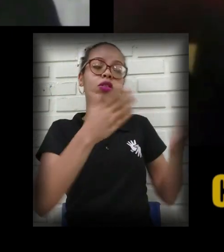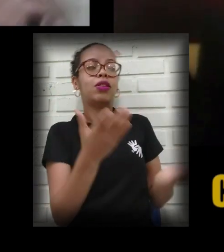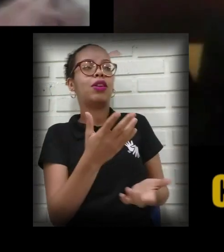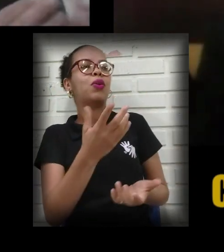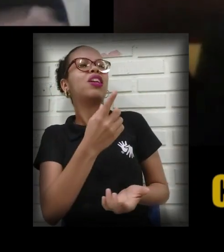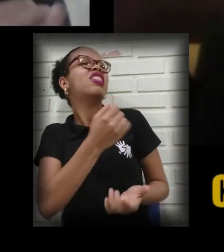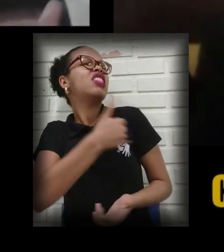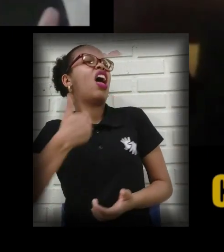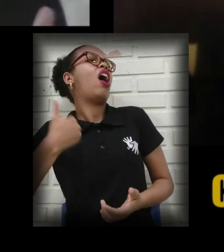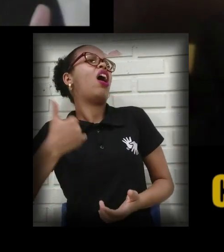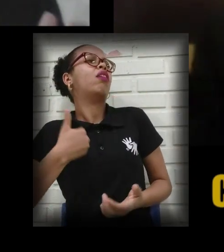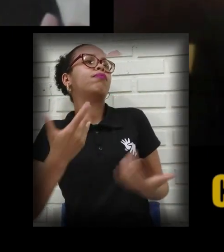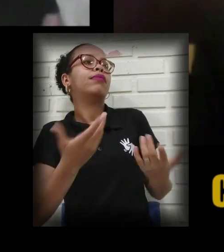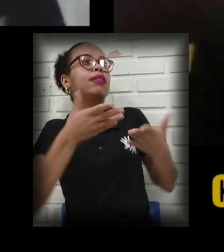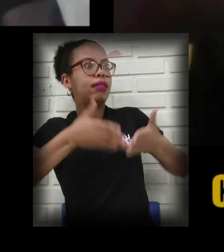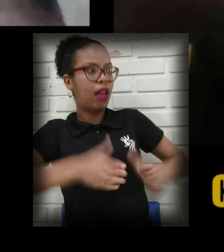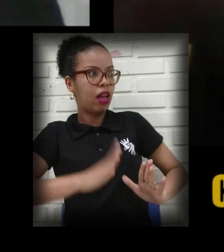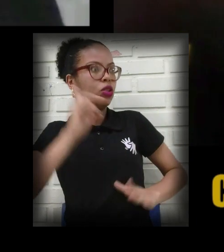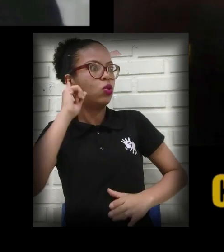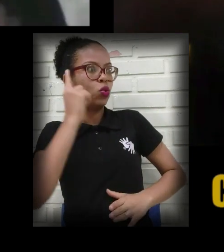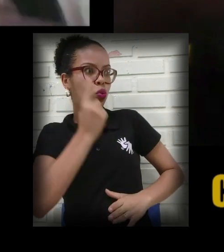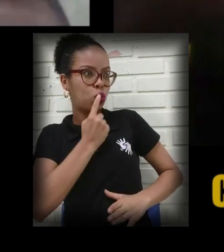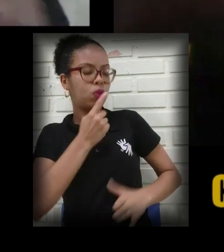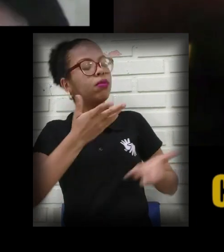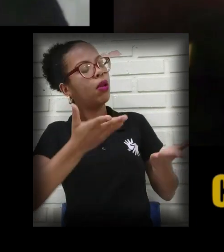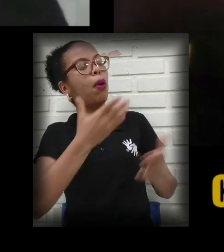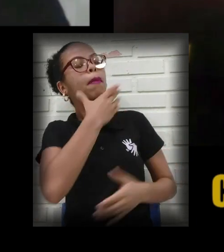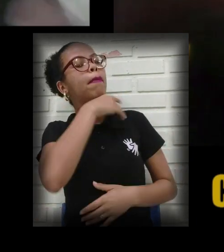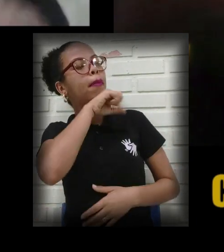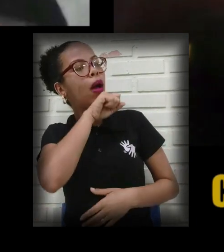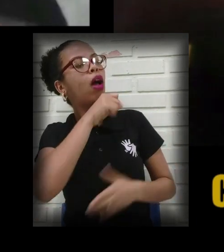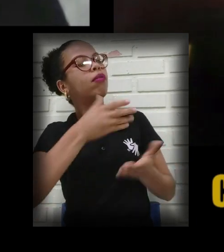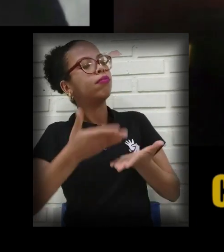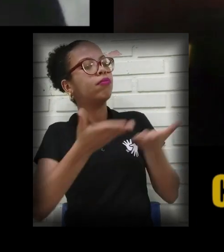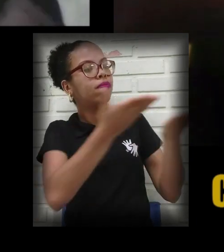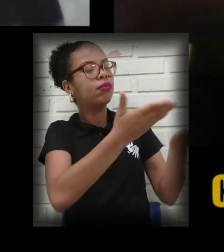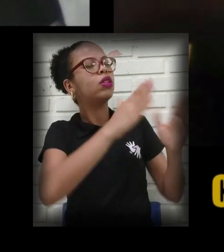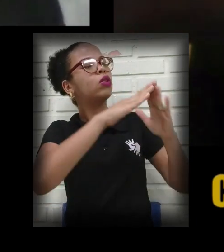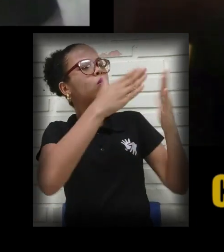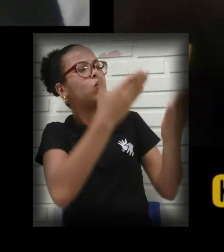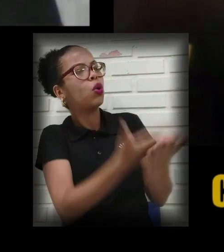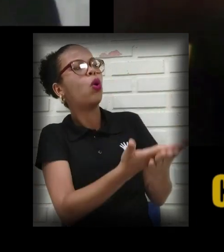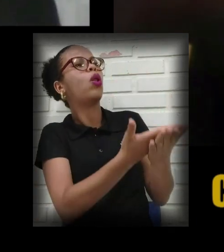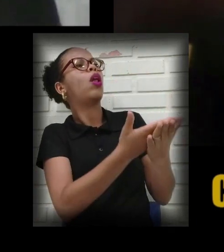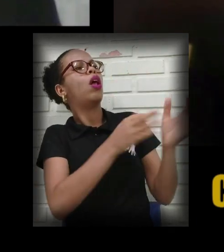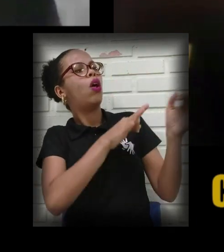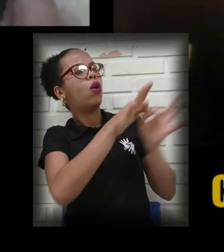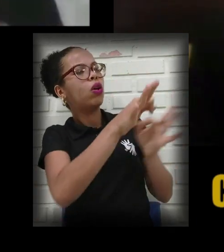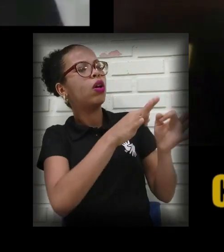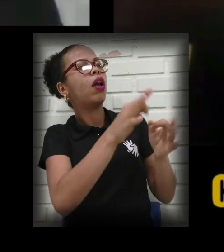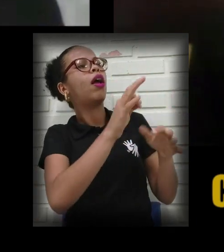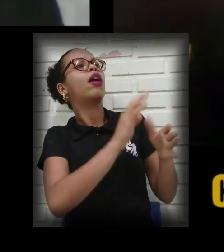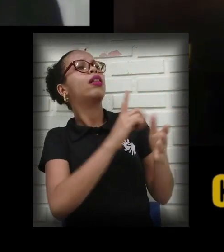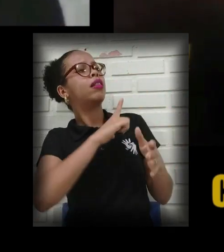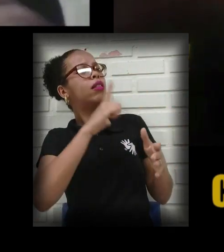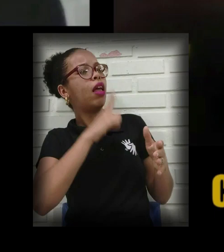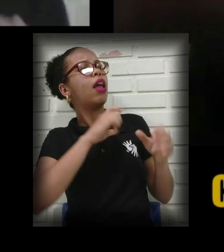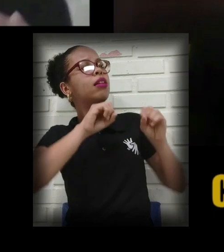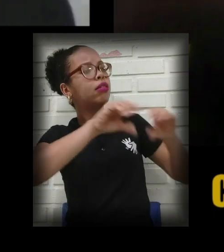Quando já nasce surdo, os pais já vão inserindo na escola que tenha ensino bilingue, né? Ou então até